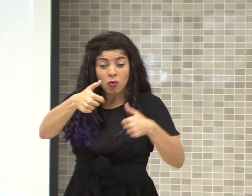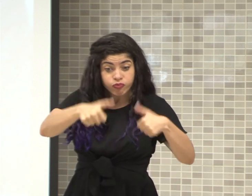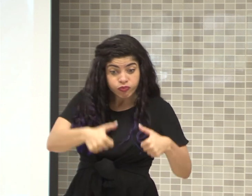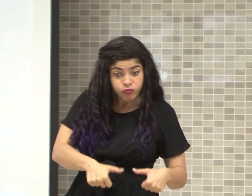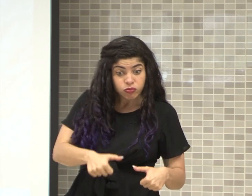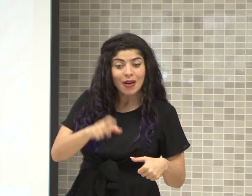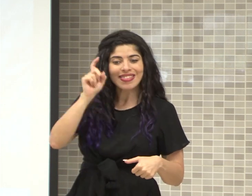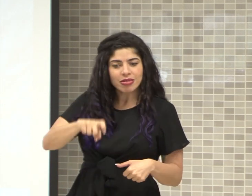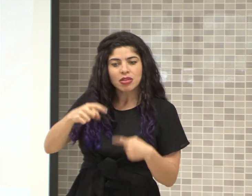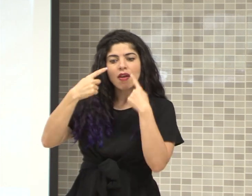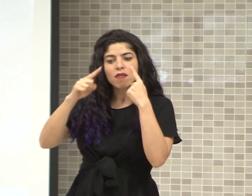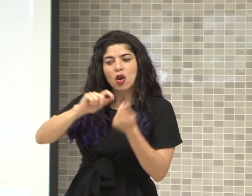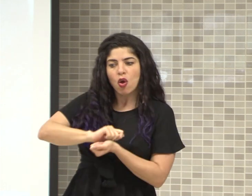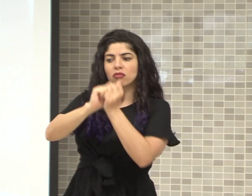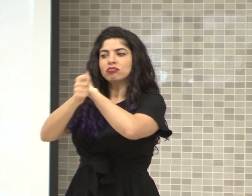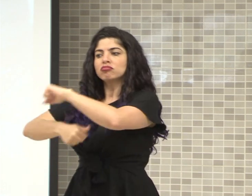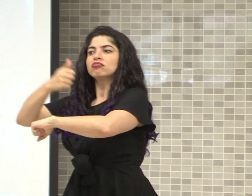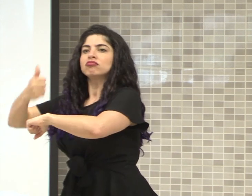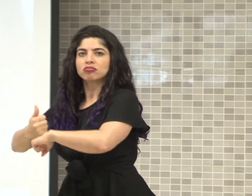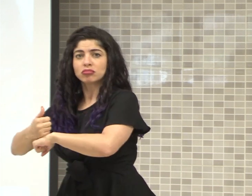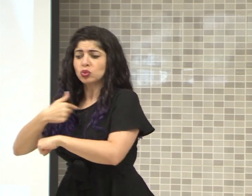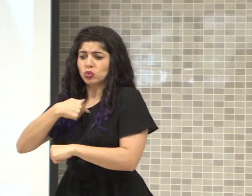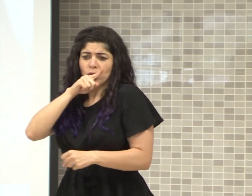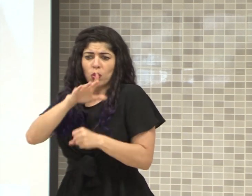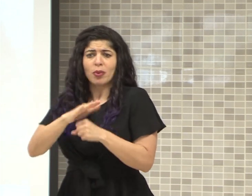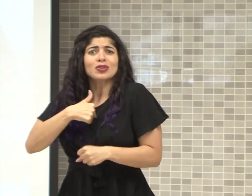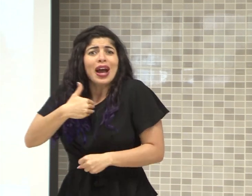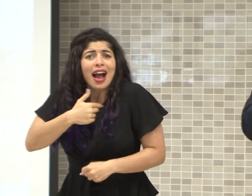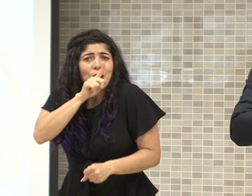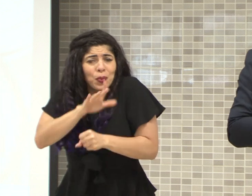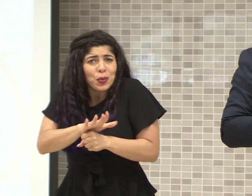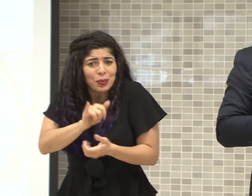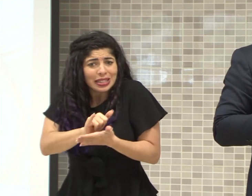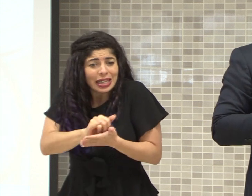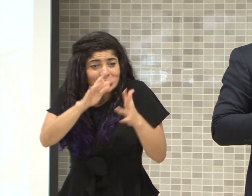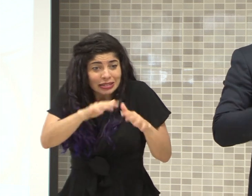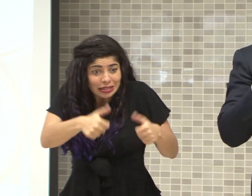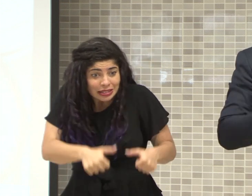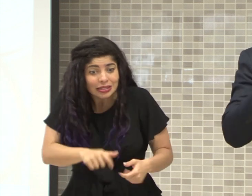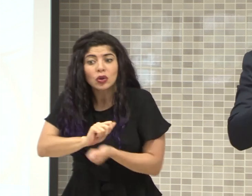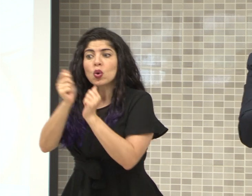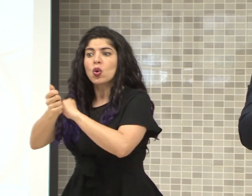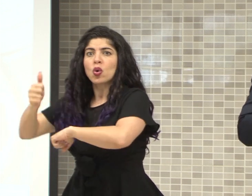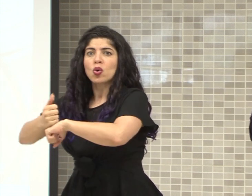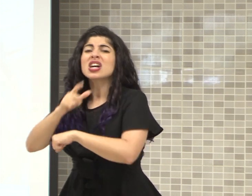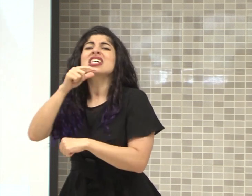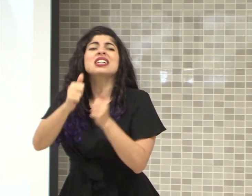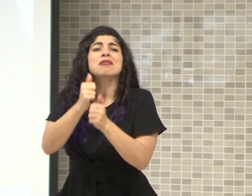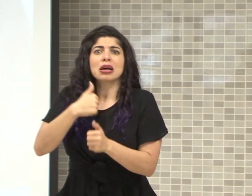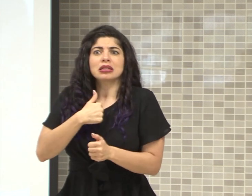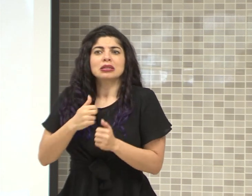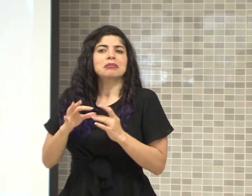se logre materializar. Yo me puedo comprometer a eso, estoy comprometido a eso. ¿Quién más que yo quiere eso?